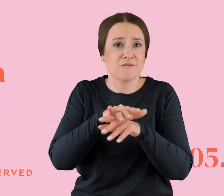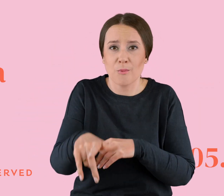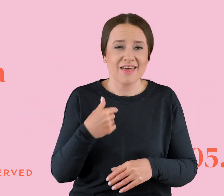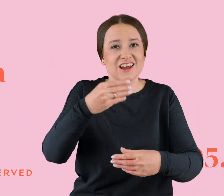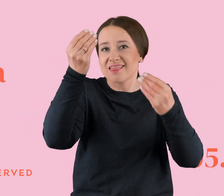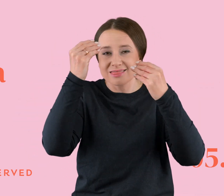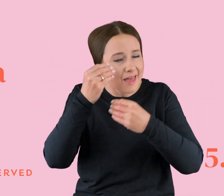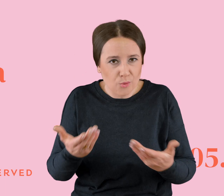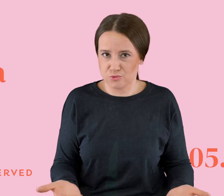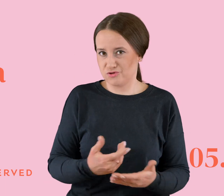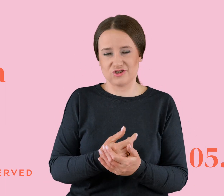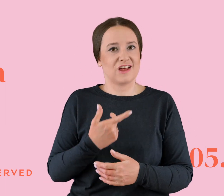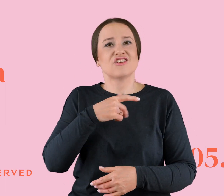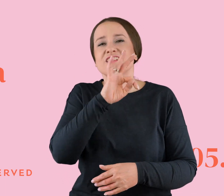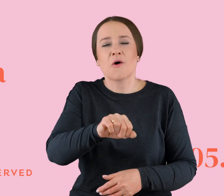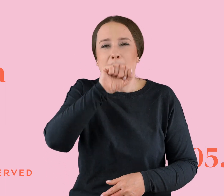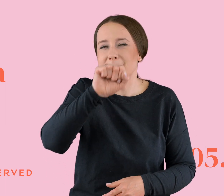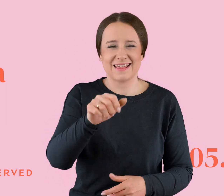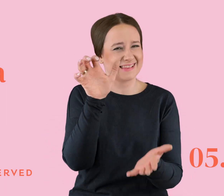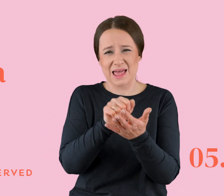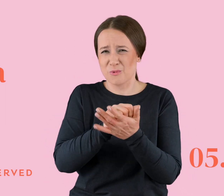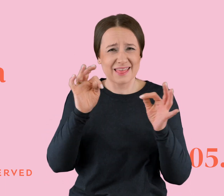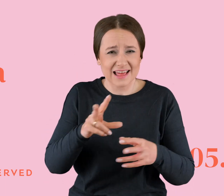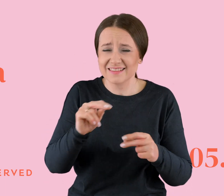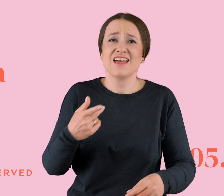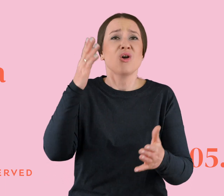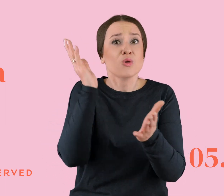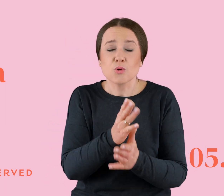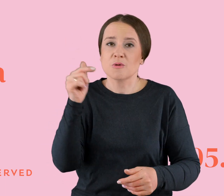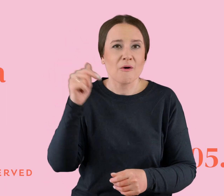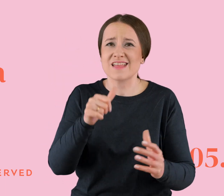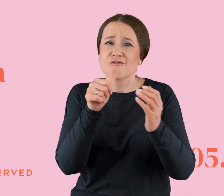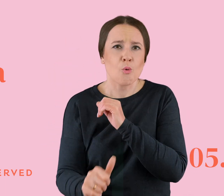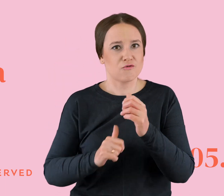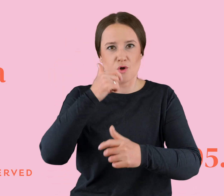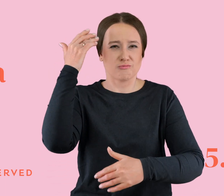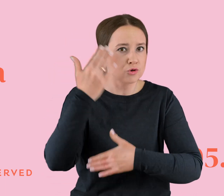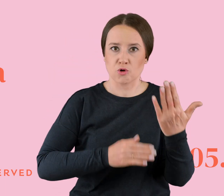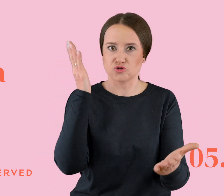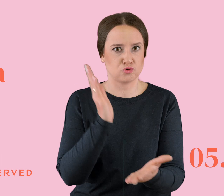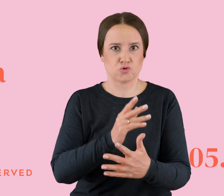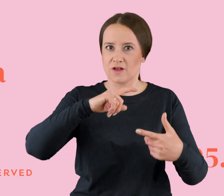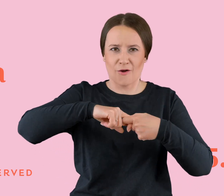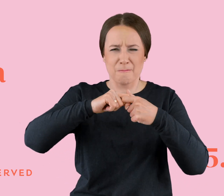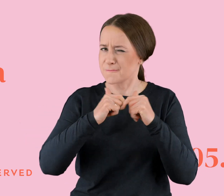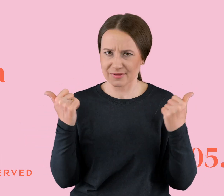nauce, zaniedbałaś swojej pasji. Weź dziewczo, obudź się i skończ to gówno, póki jeszcze w tym gównie nie pływasz. Ale ja już dawno